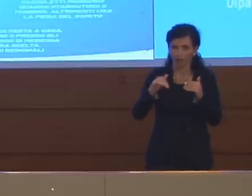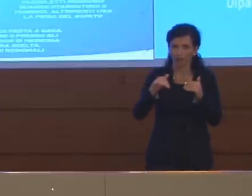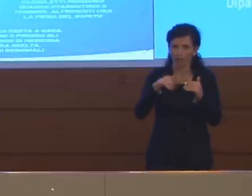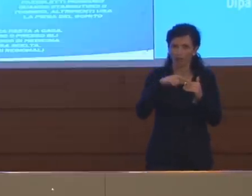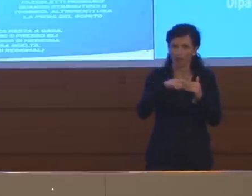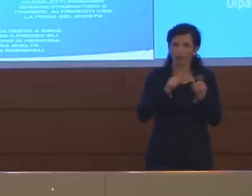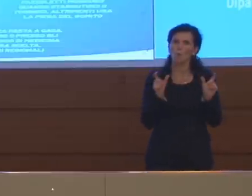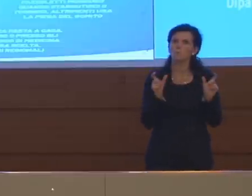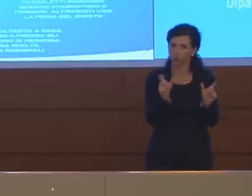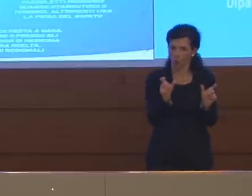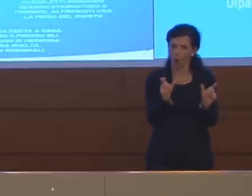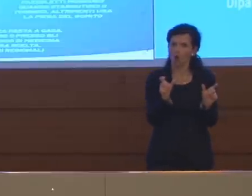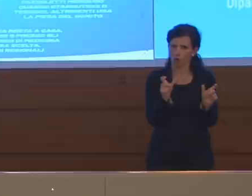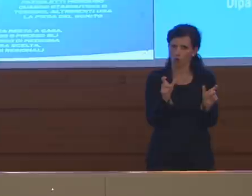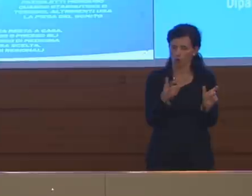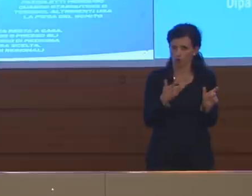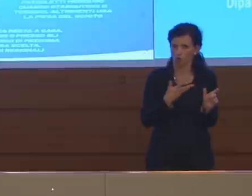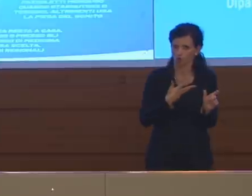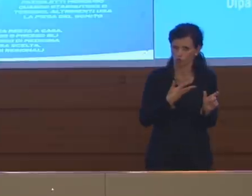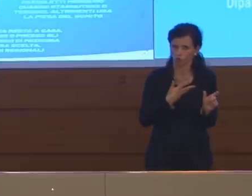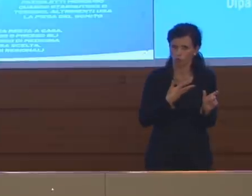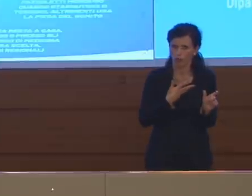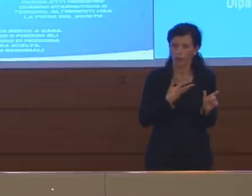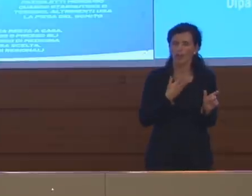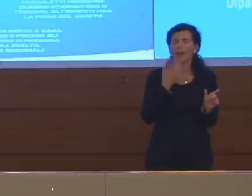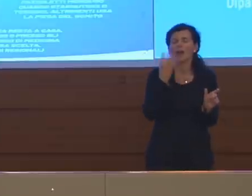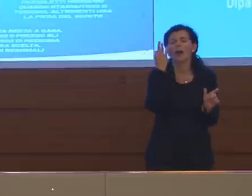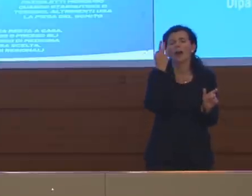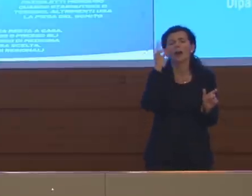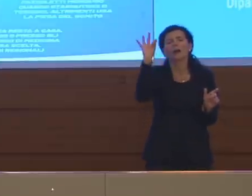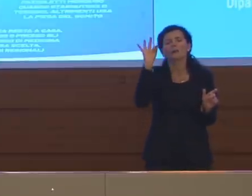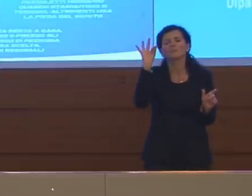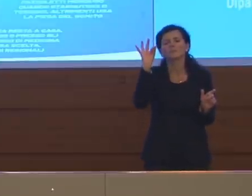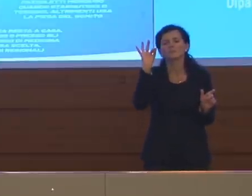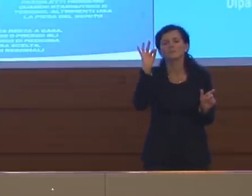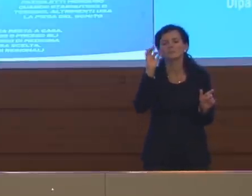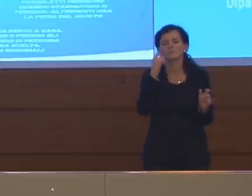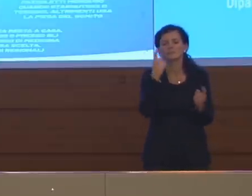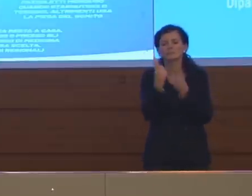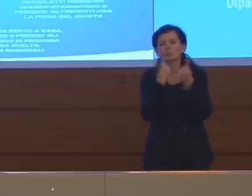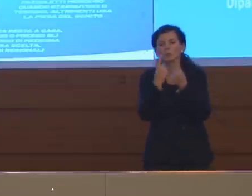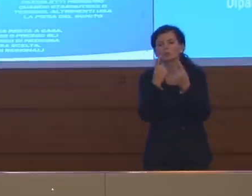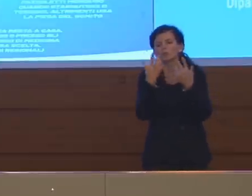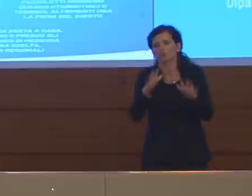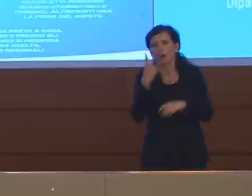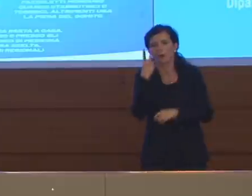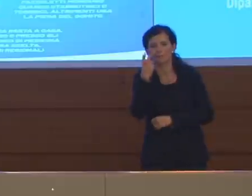il blocco viene mantenuto ad eccezione dei casi che erano già previsti sostanzialmente.